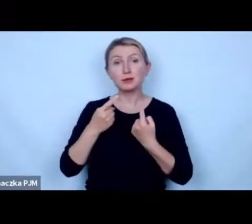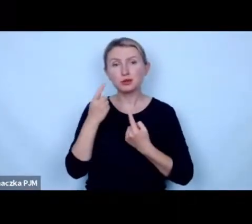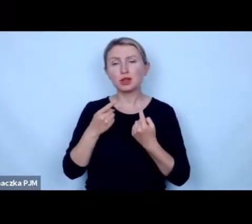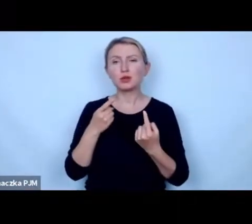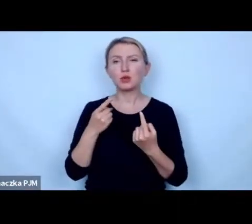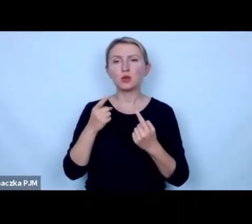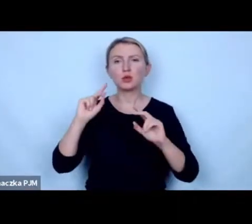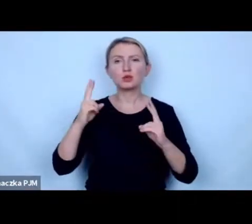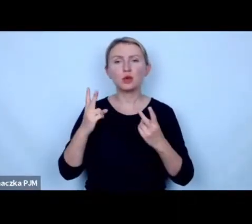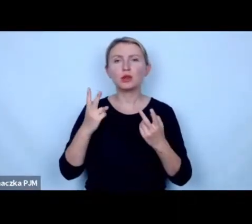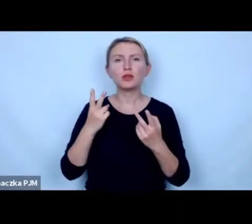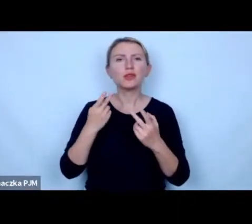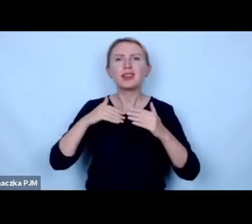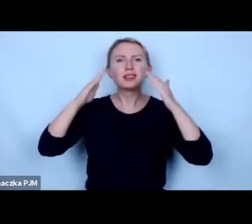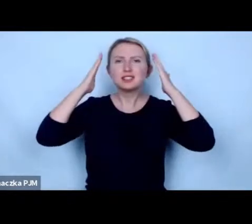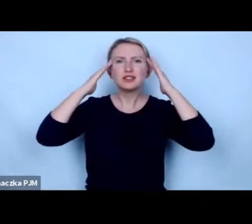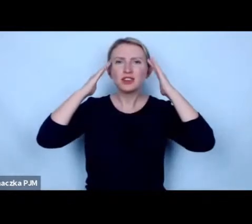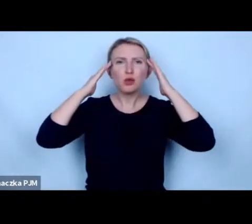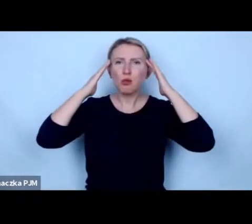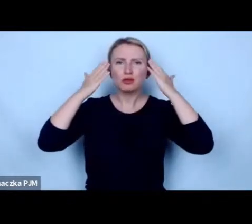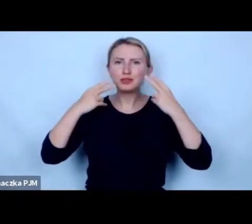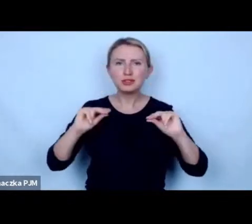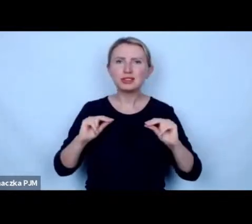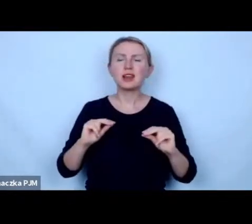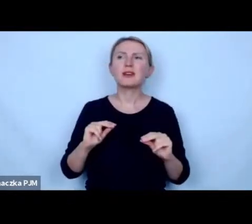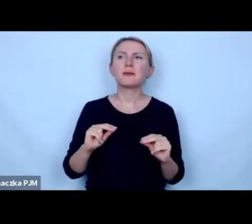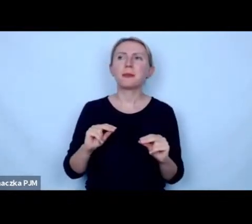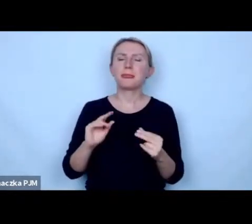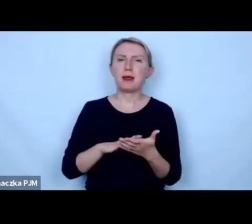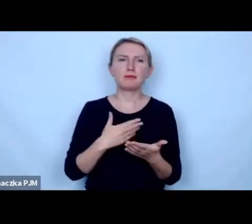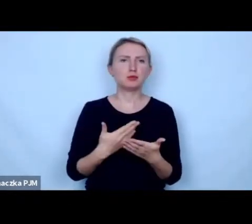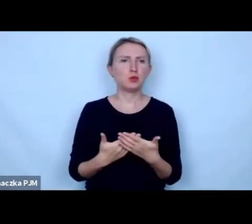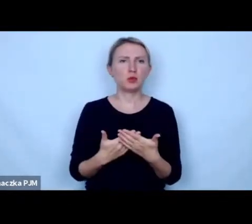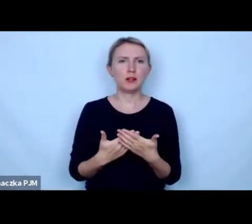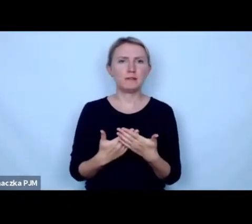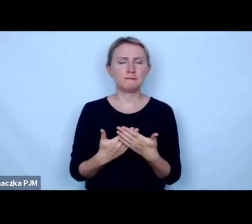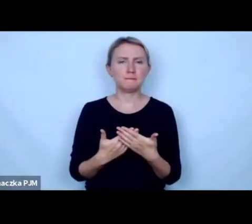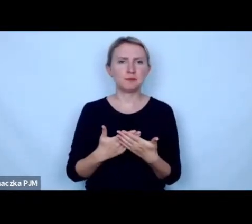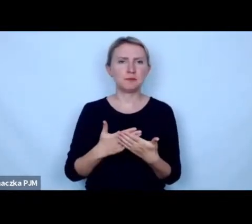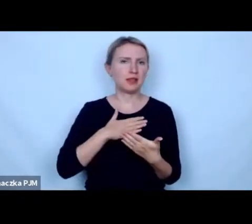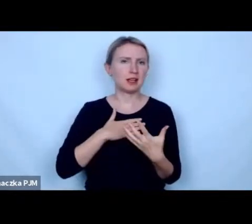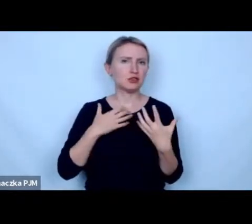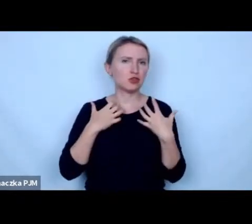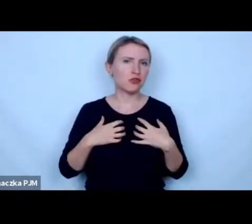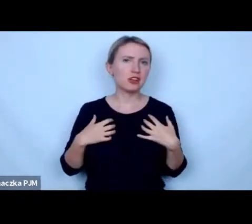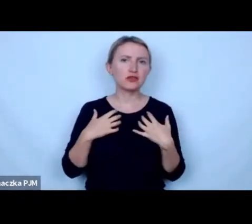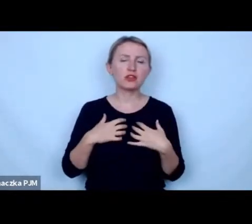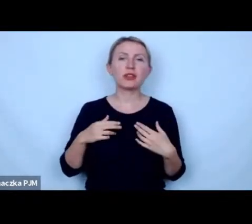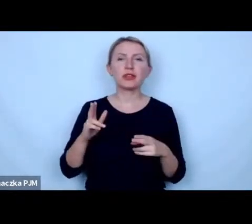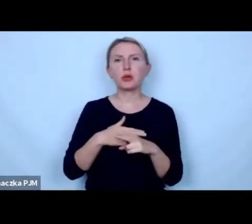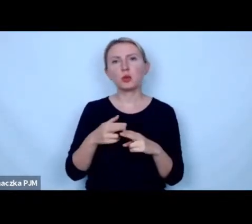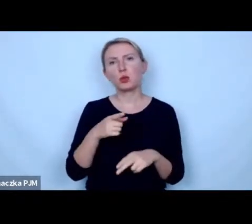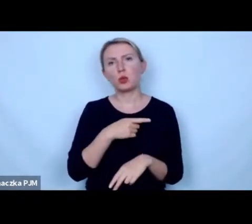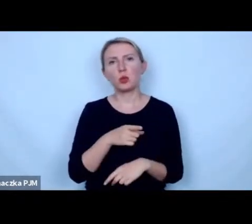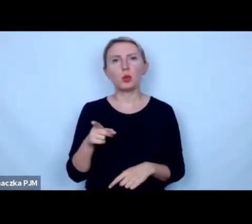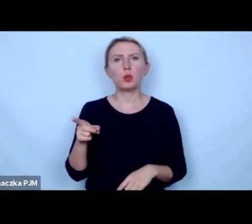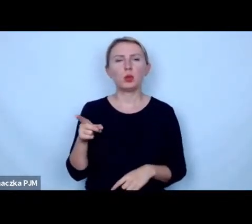wynika nawet nie ze świadomości tego że na przykład nasze zwierzęta niektóre są